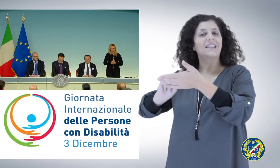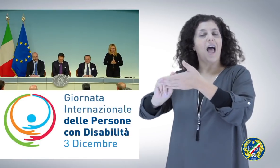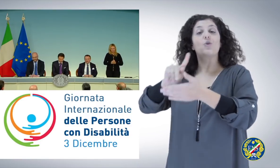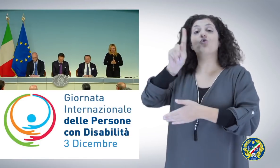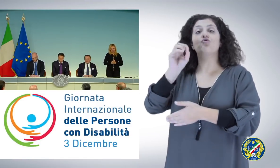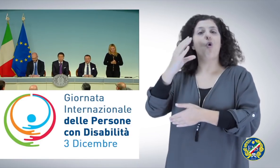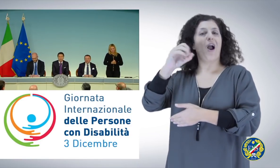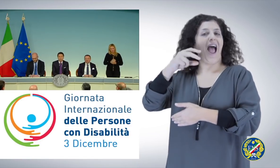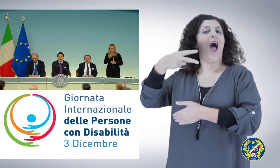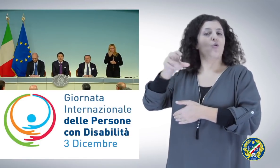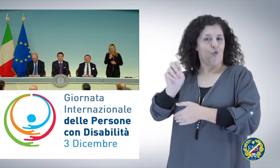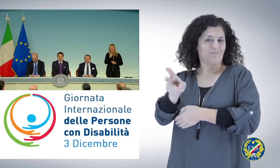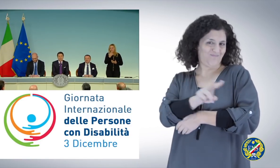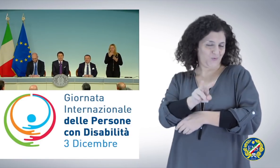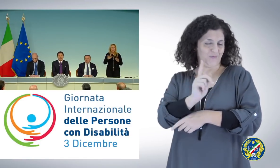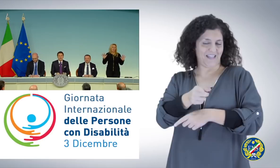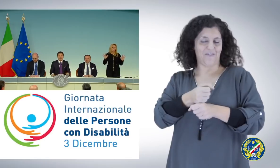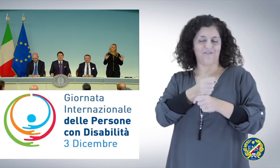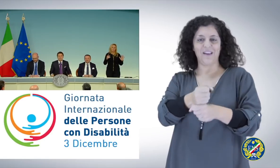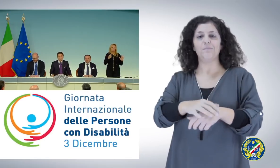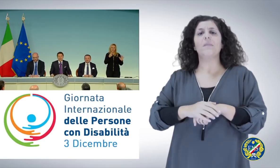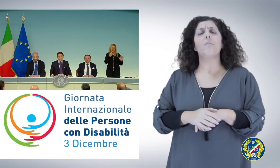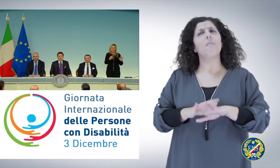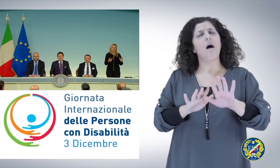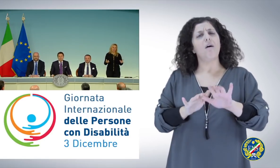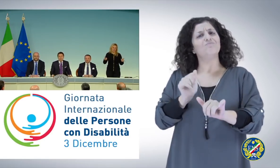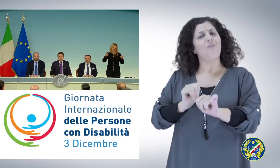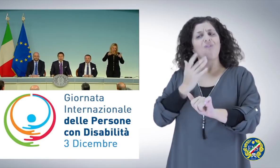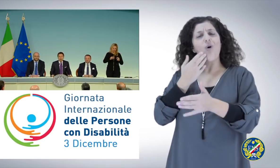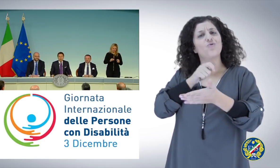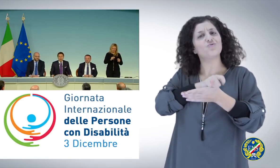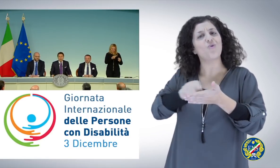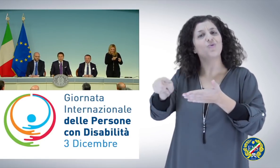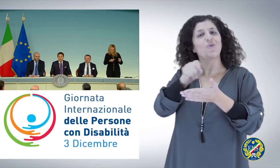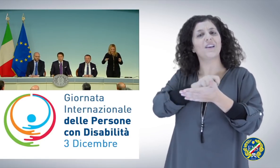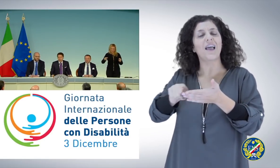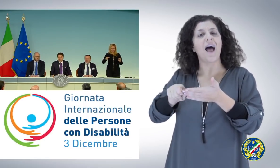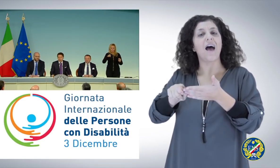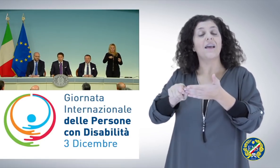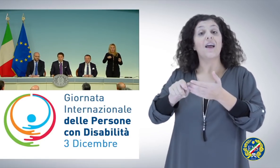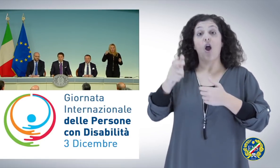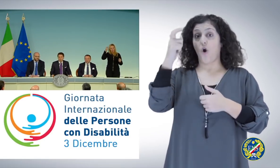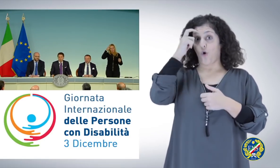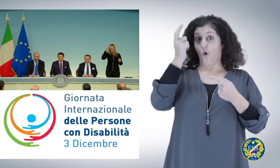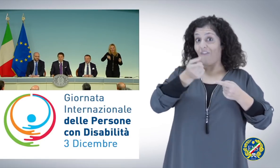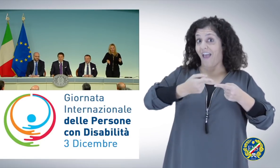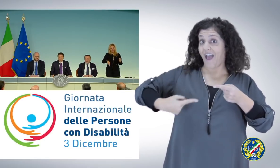volevo semplicemente rimarcare come questo governo dal